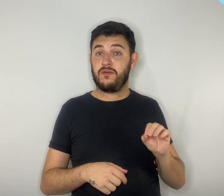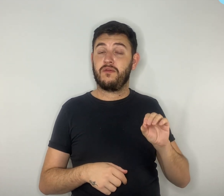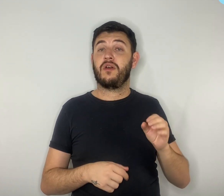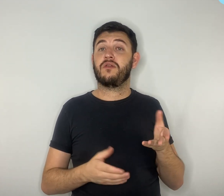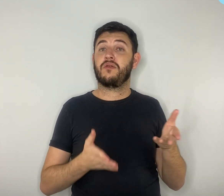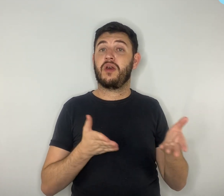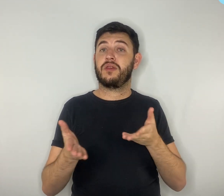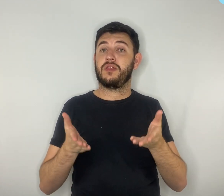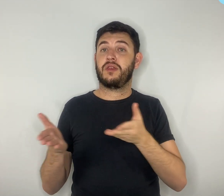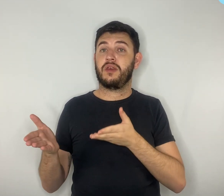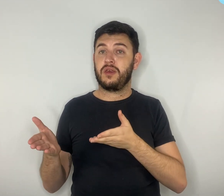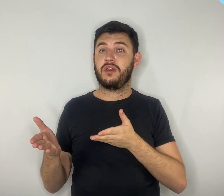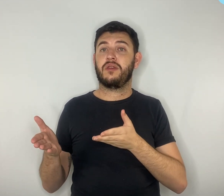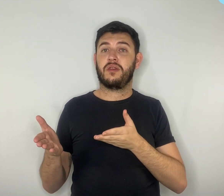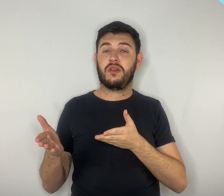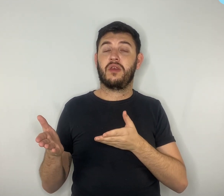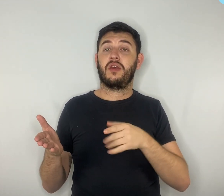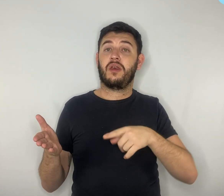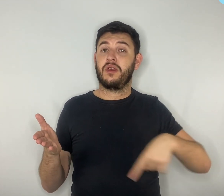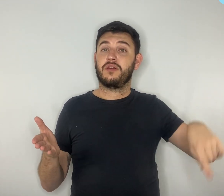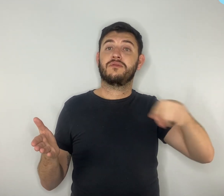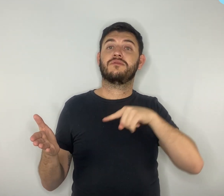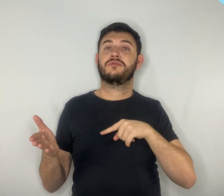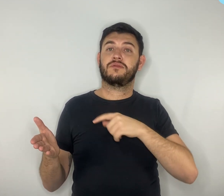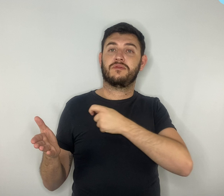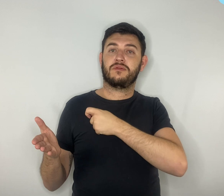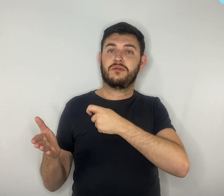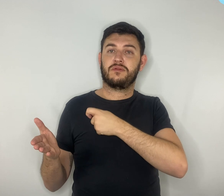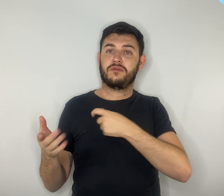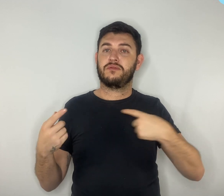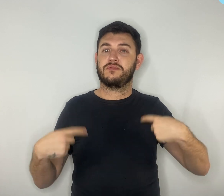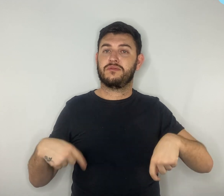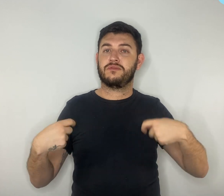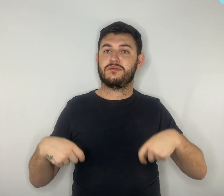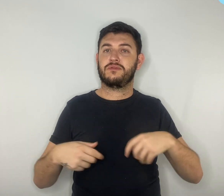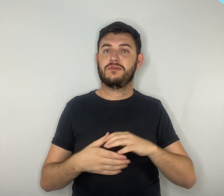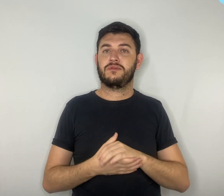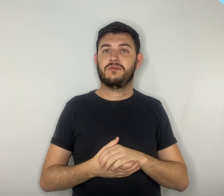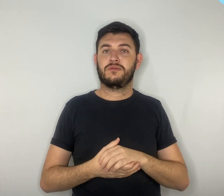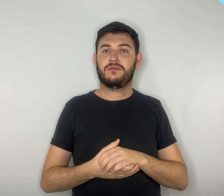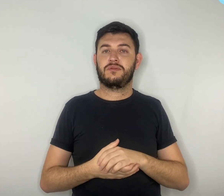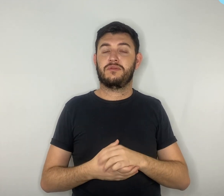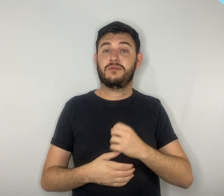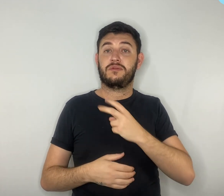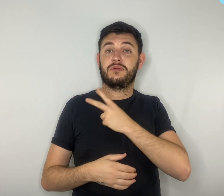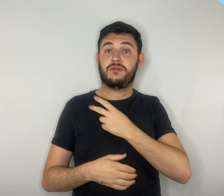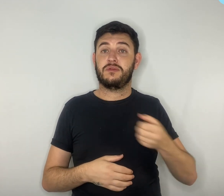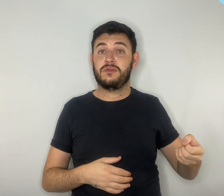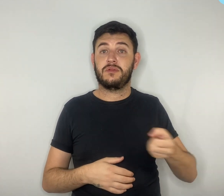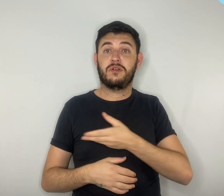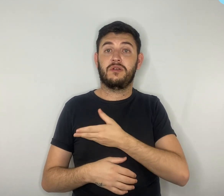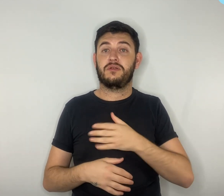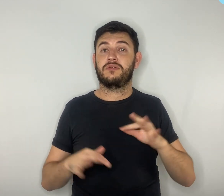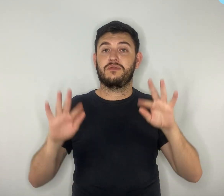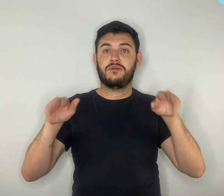às necessidades dos estudantes. Há o novo ensino médio e, ao final da proposta